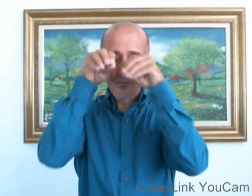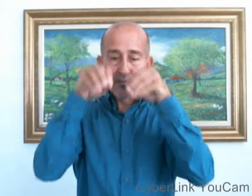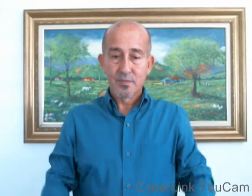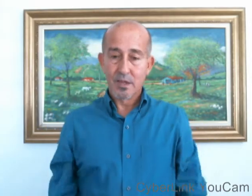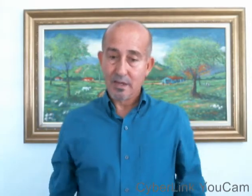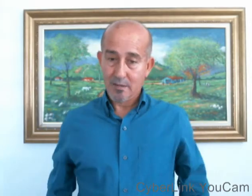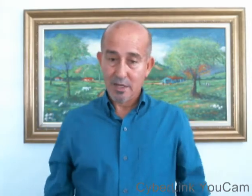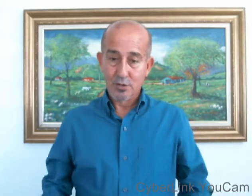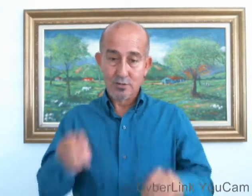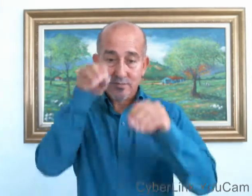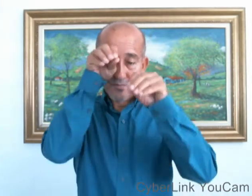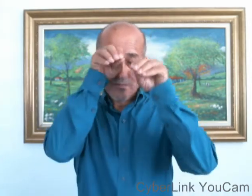El camaleón.